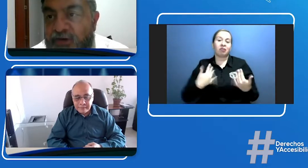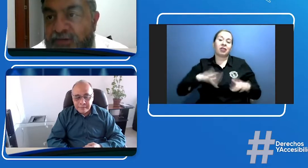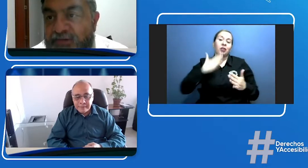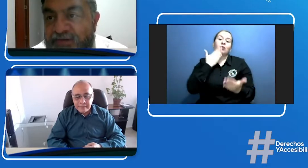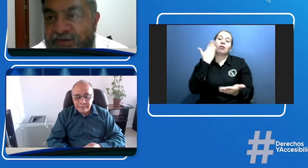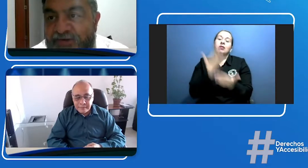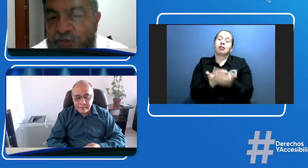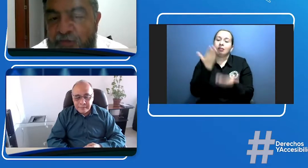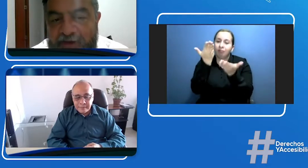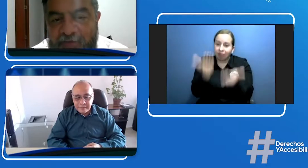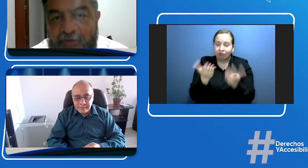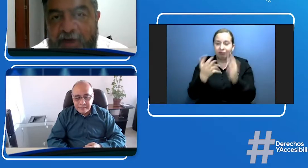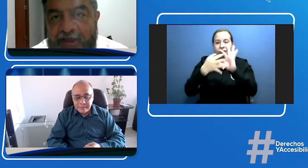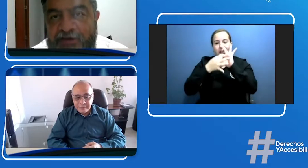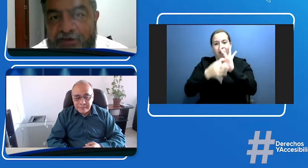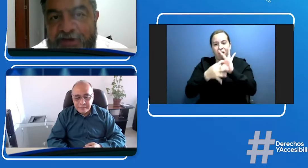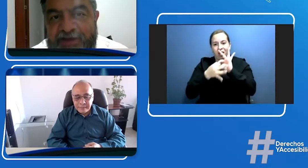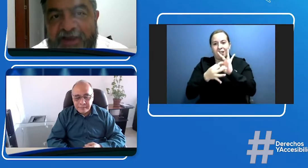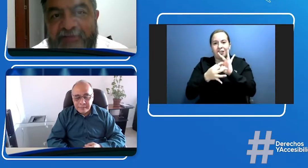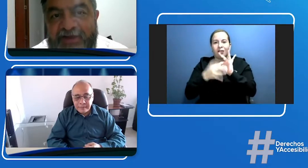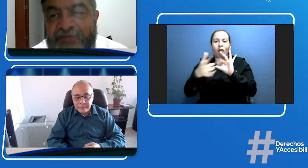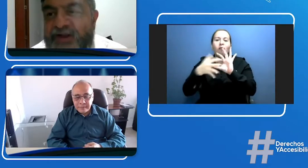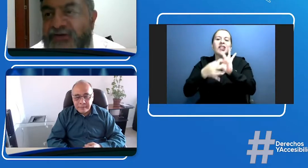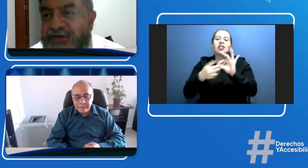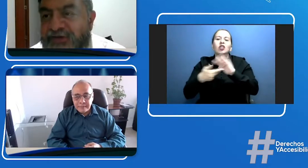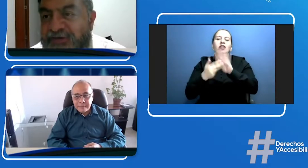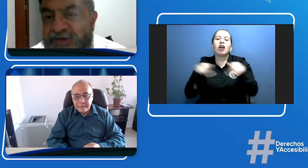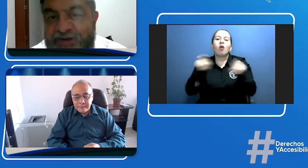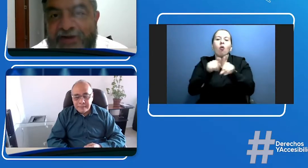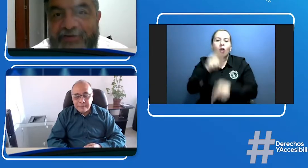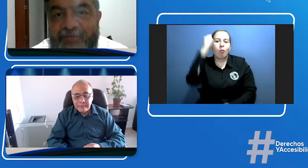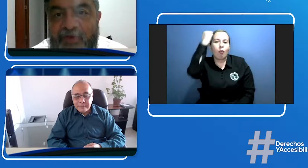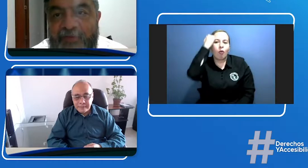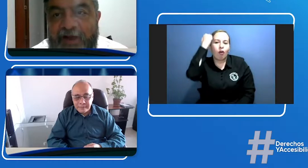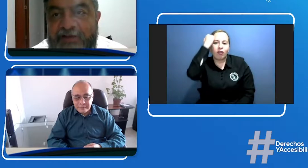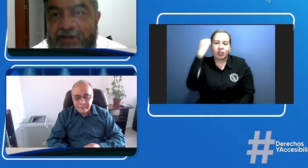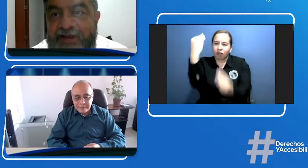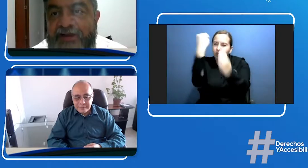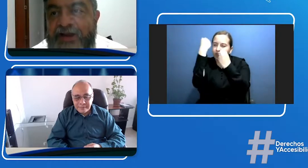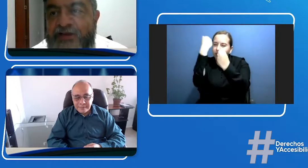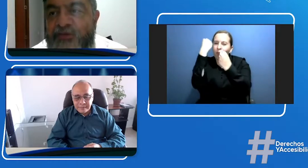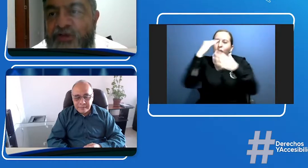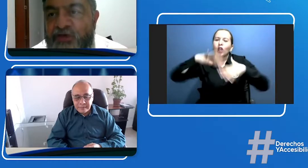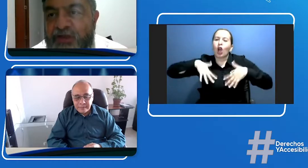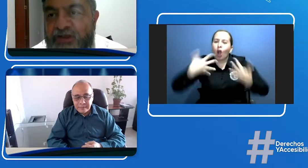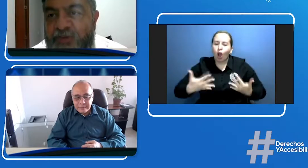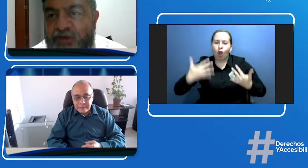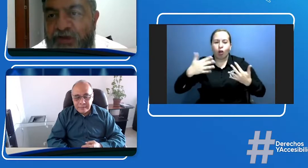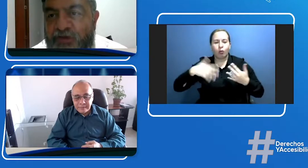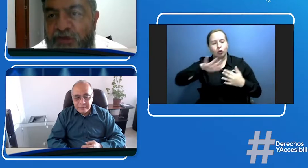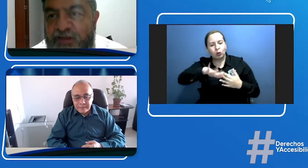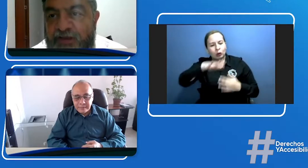como maestros en este camino para conocer un poco más la situación de las personas sordas y